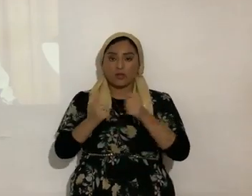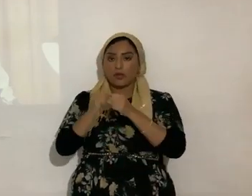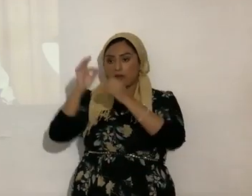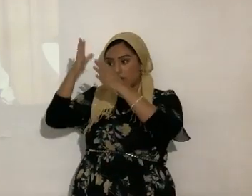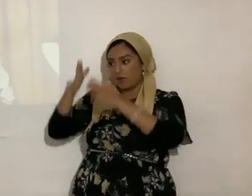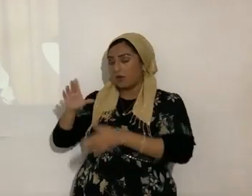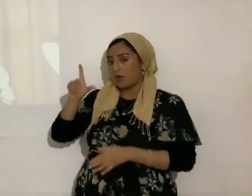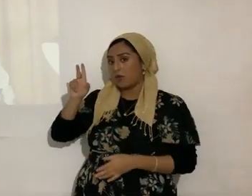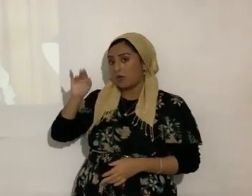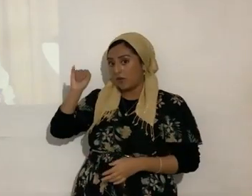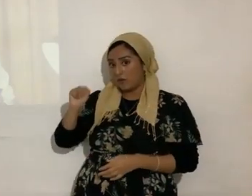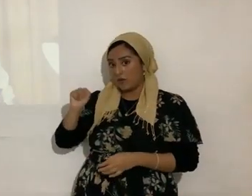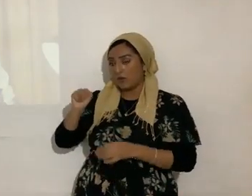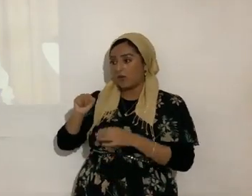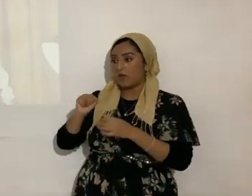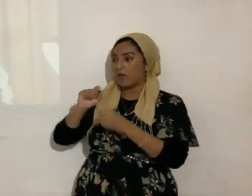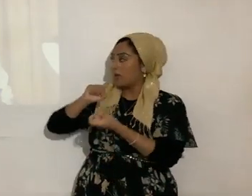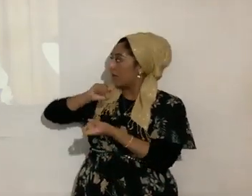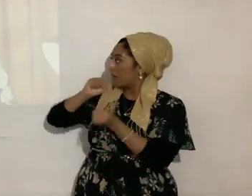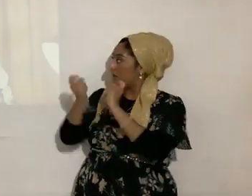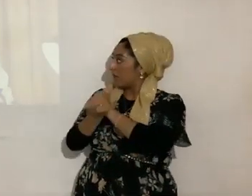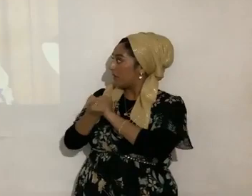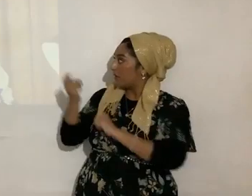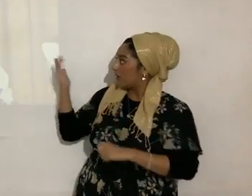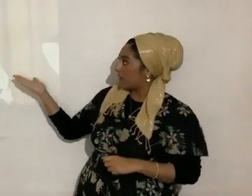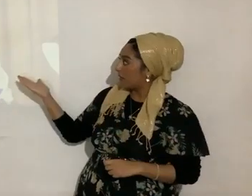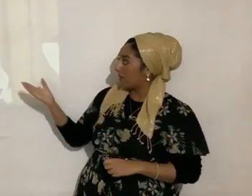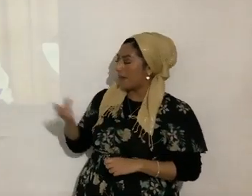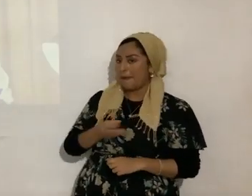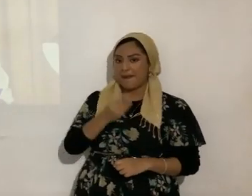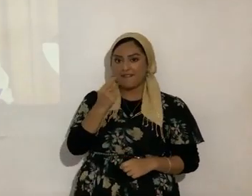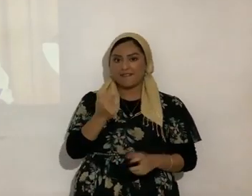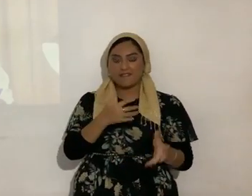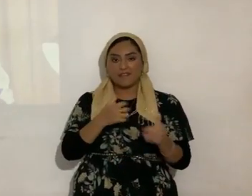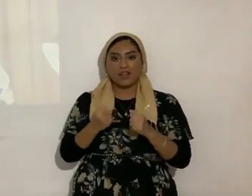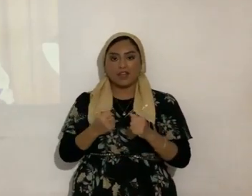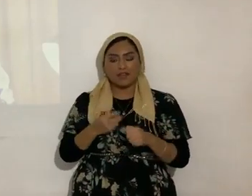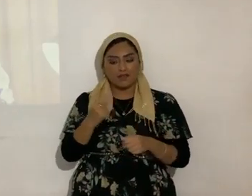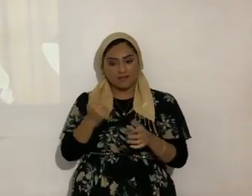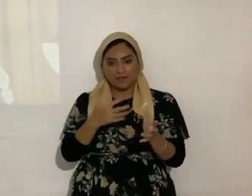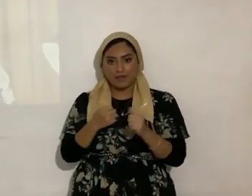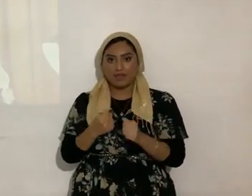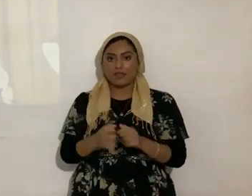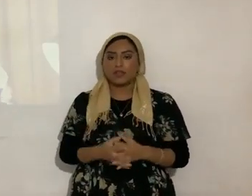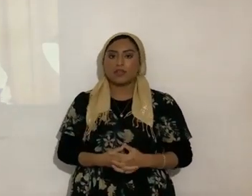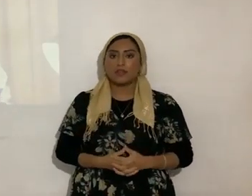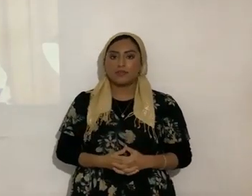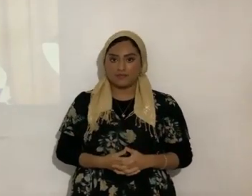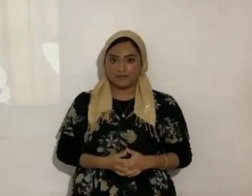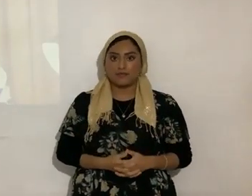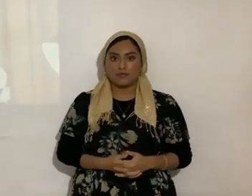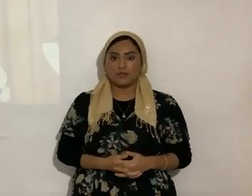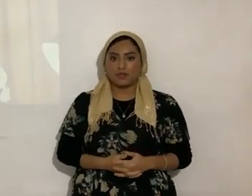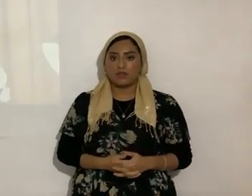Luis y que nos traduzca esta revista, pero así de rápido, pero así de rápido, ¿sí? Y también